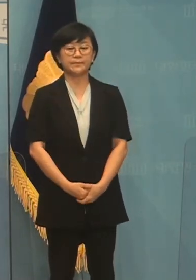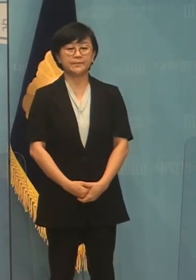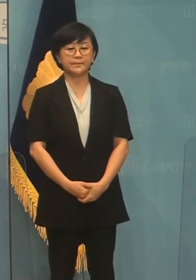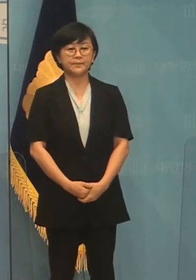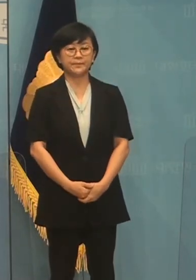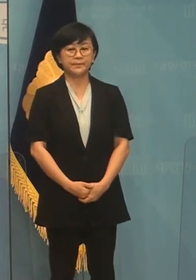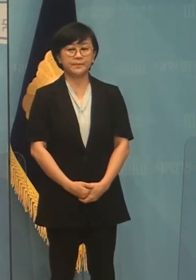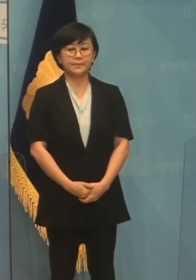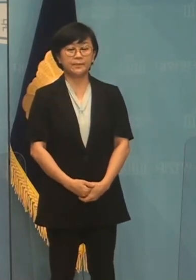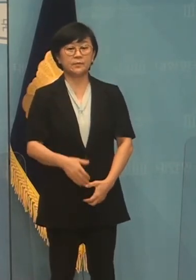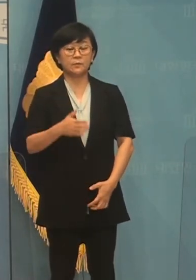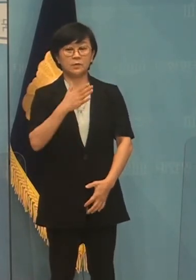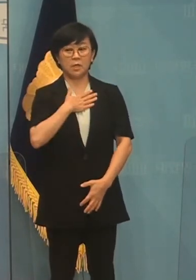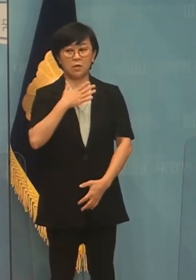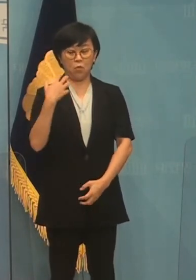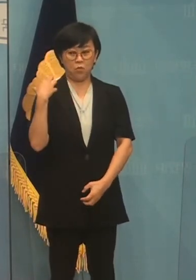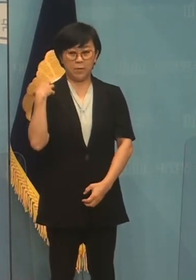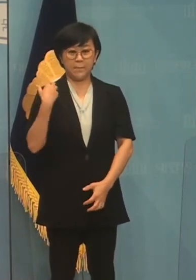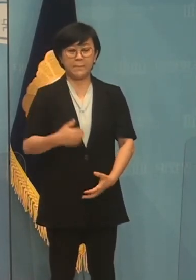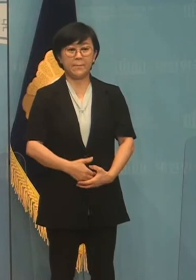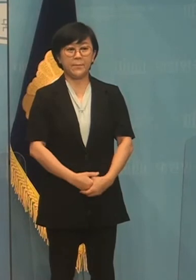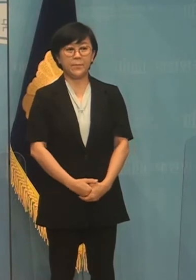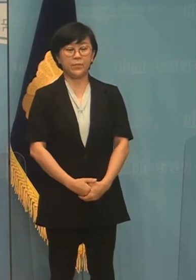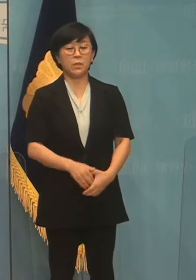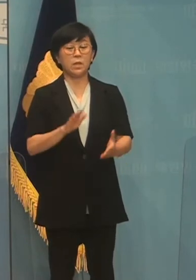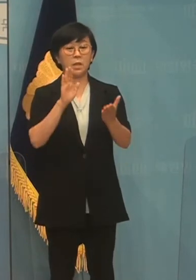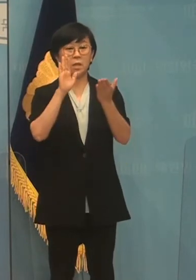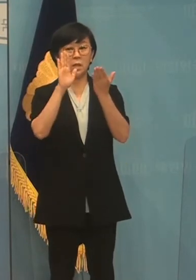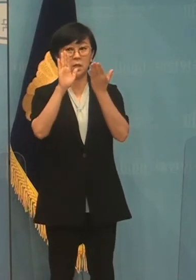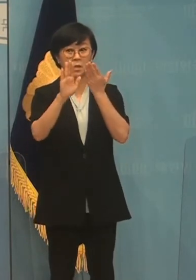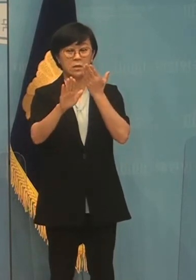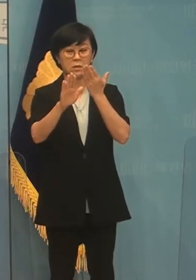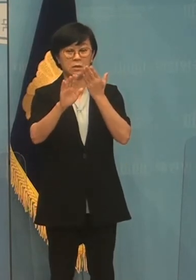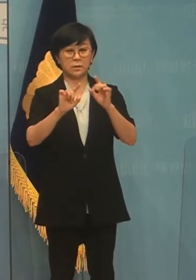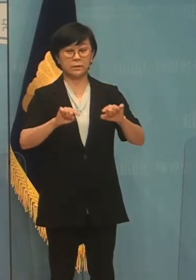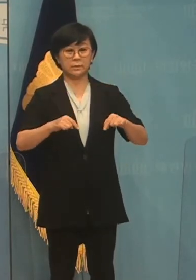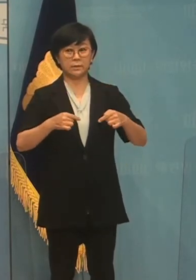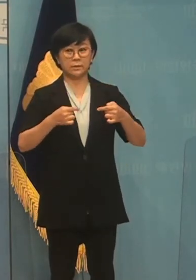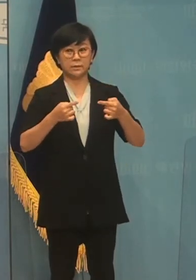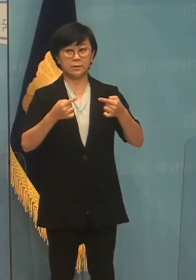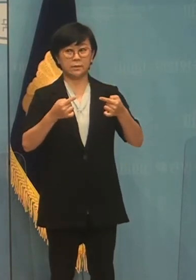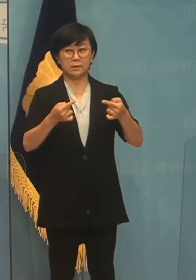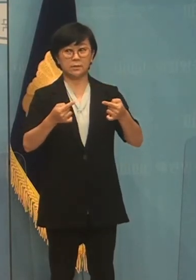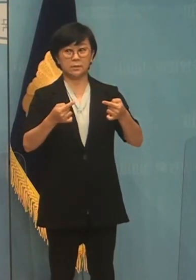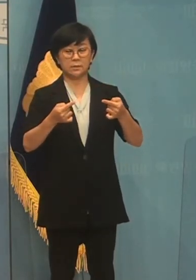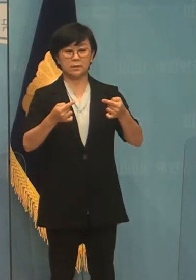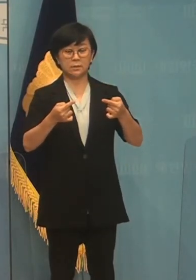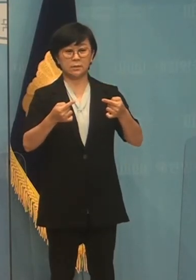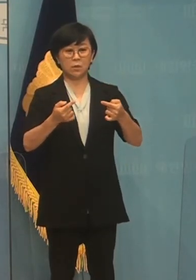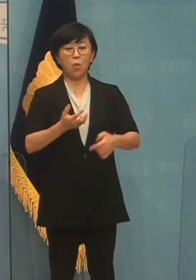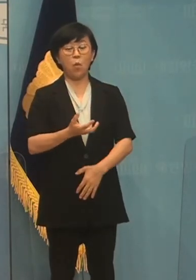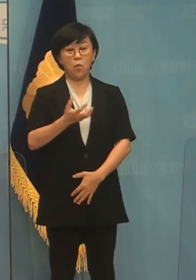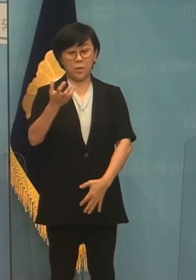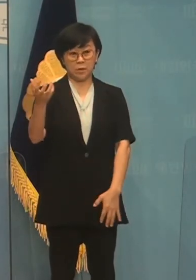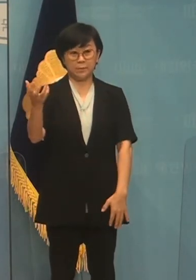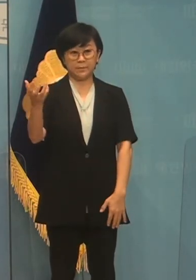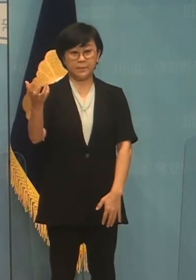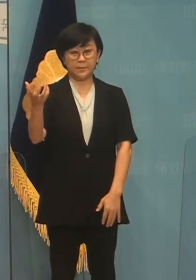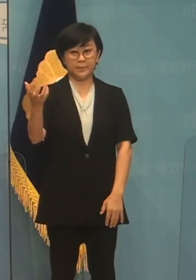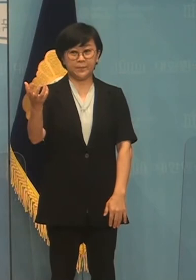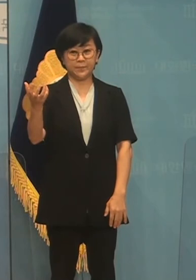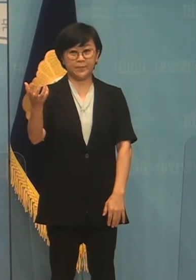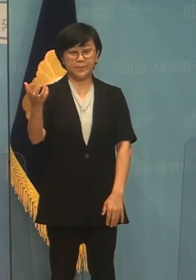여기까지가 제 역할입니다 이후 진행은 단서를 종료해서